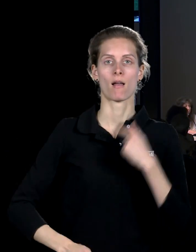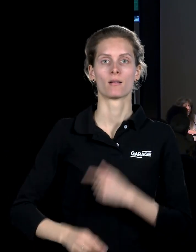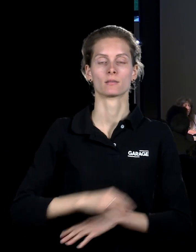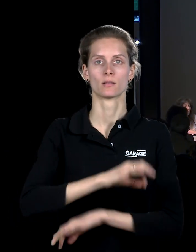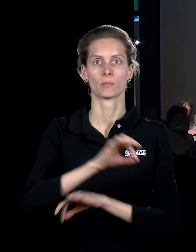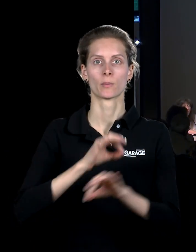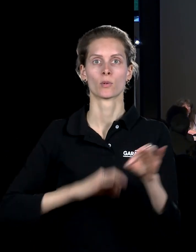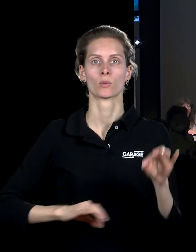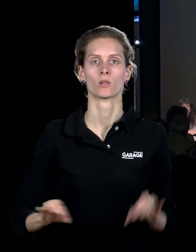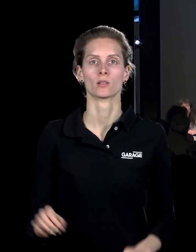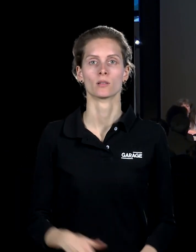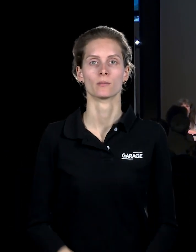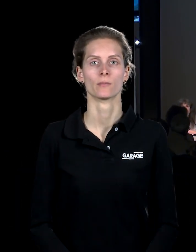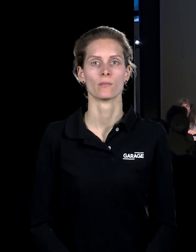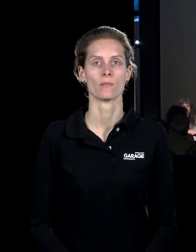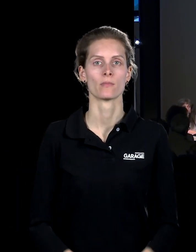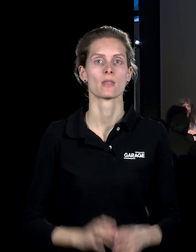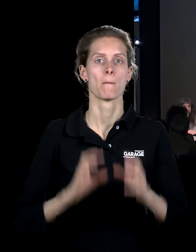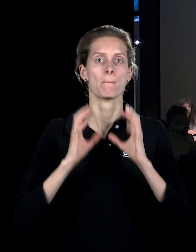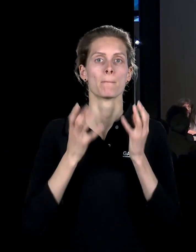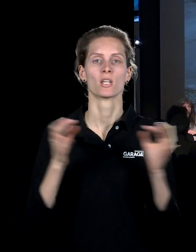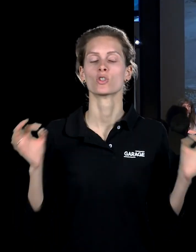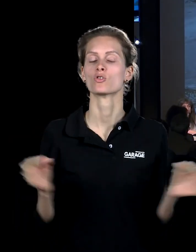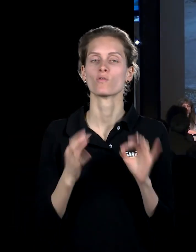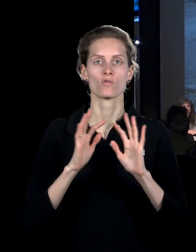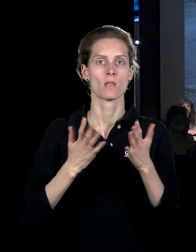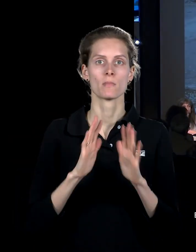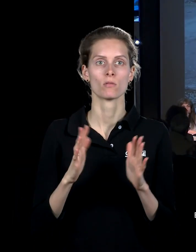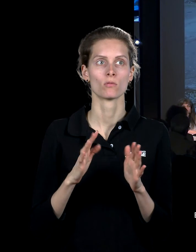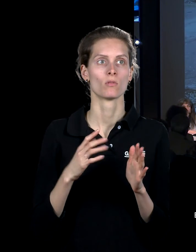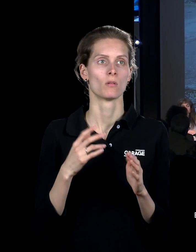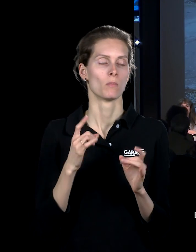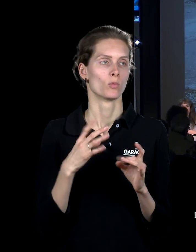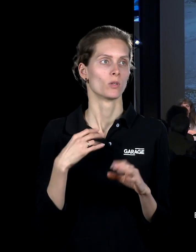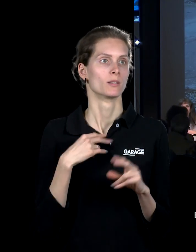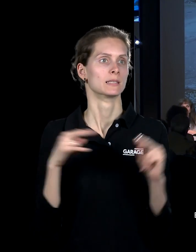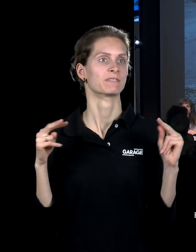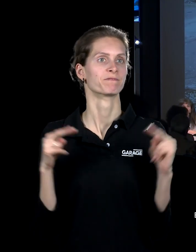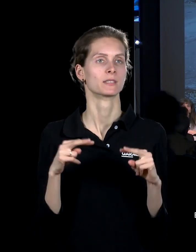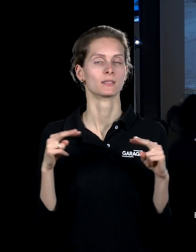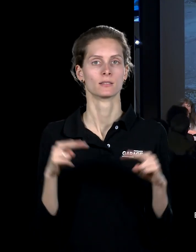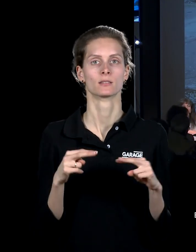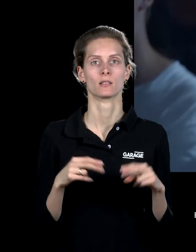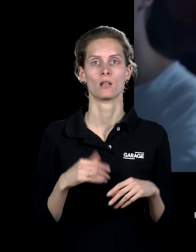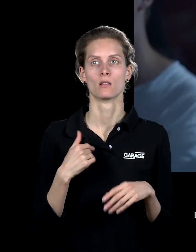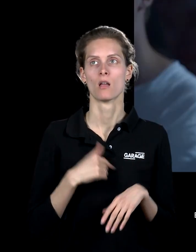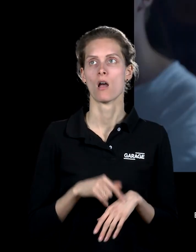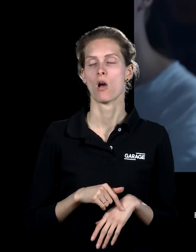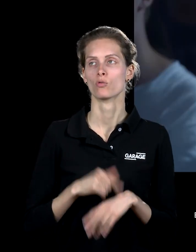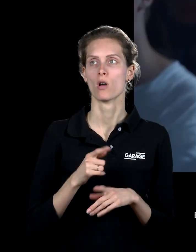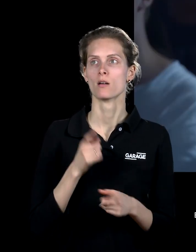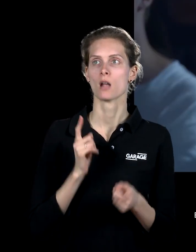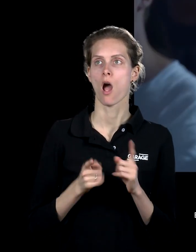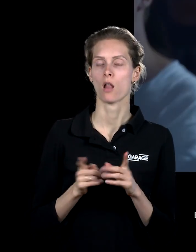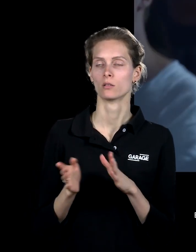мир, котором ничего не происходит, в котором ты оказываешься как свидетель, котором абсолютное ощущение, что реальность